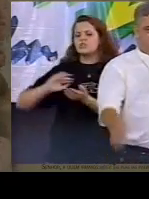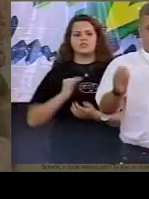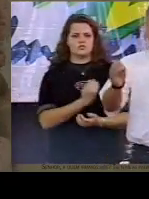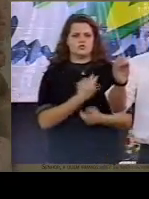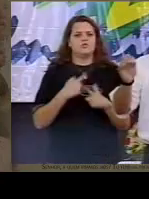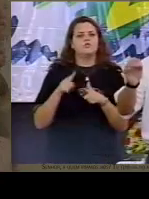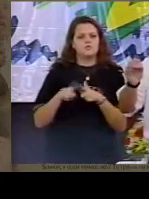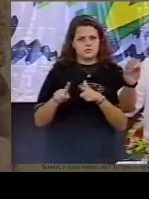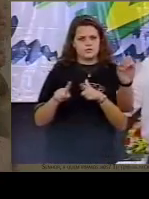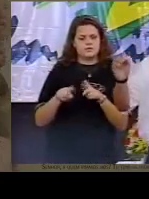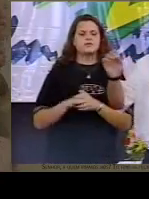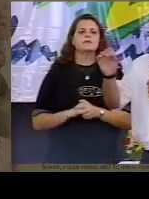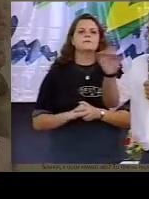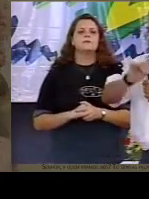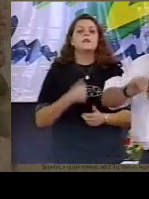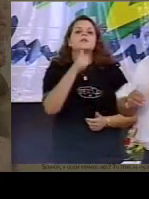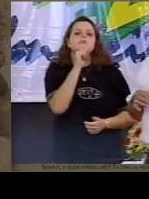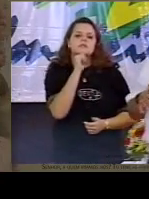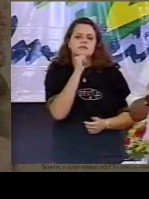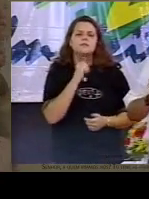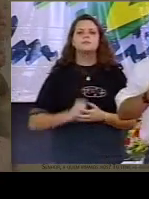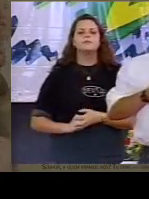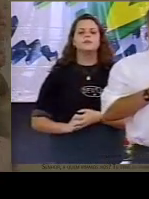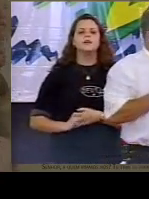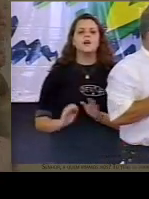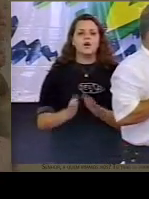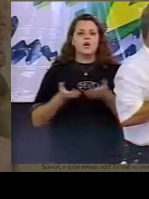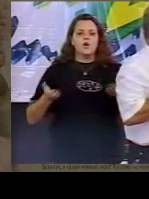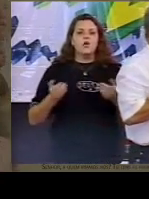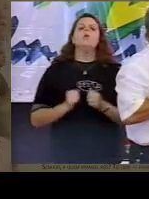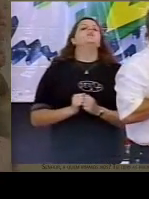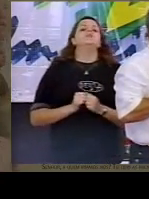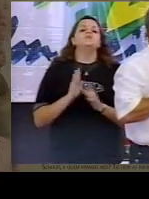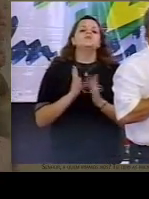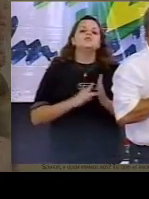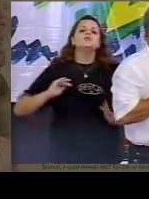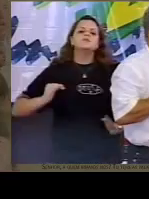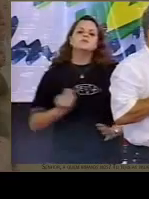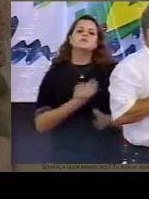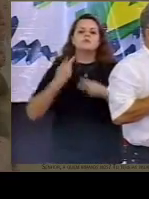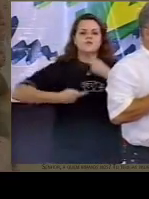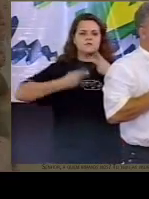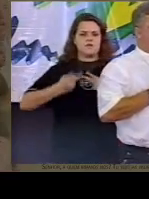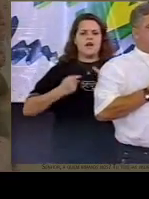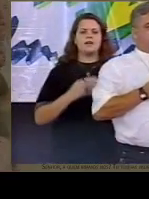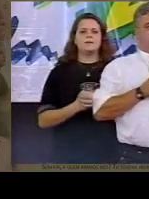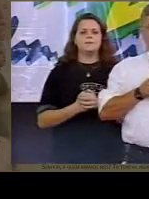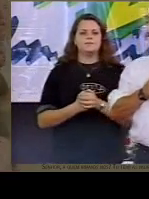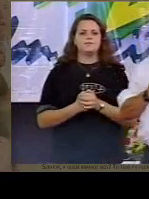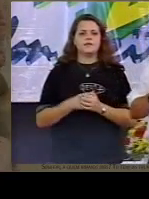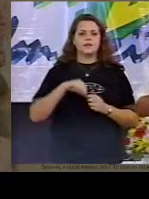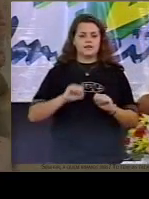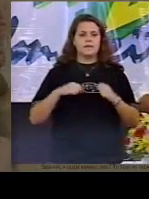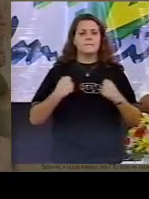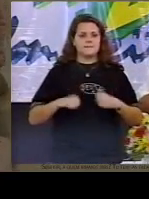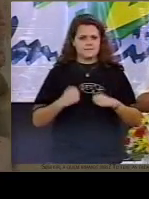por exemplo, no grande sermão da felicidade, aqui São Paulo termina esse versículo 15 dizendo sede